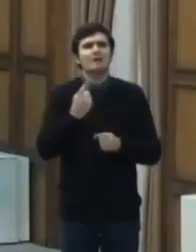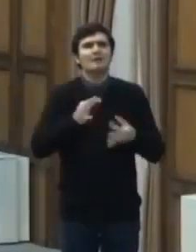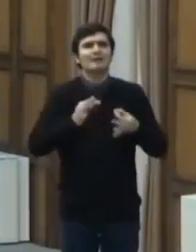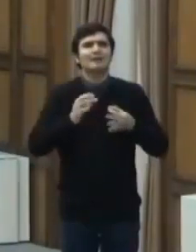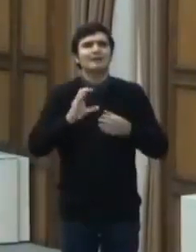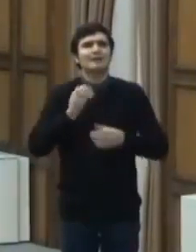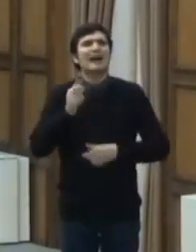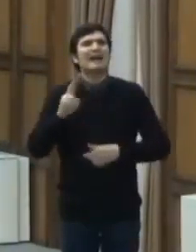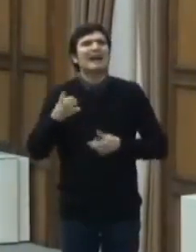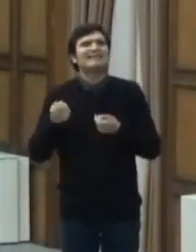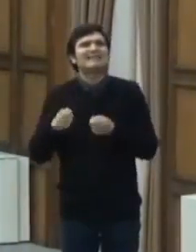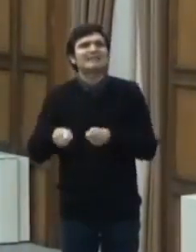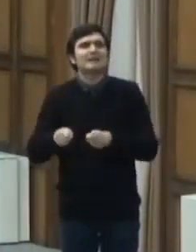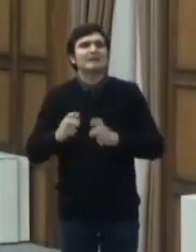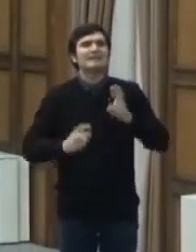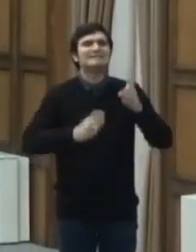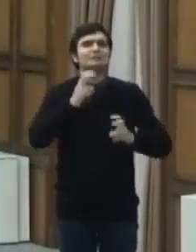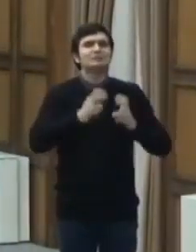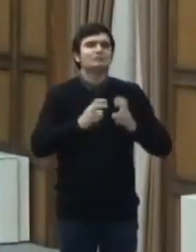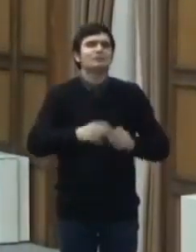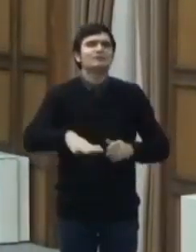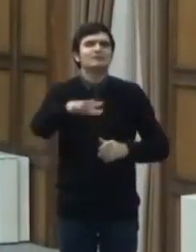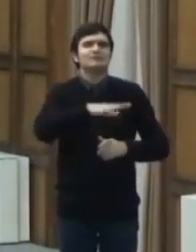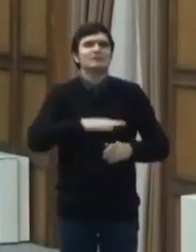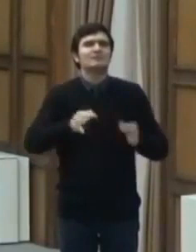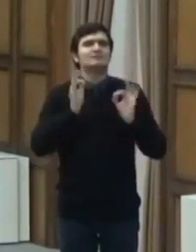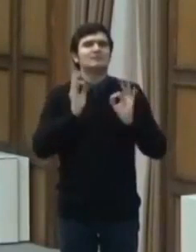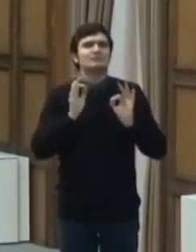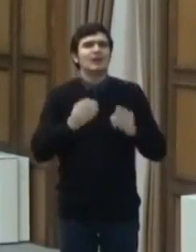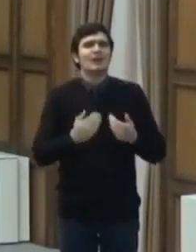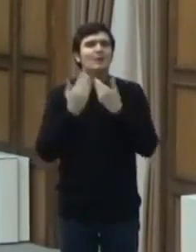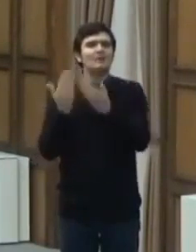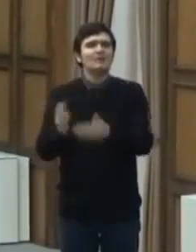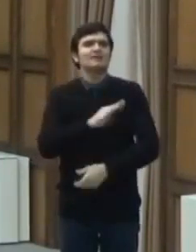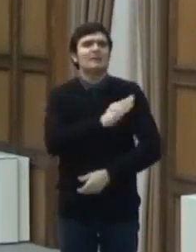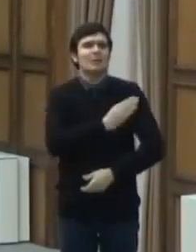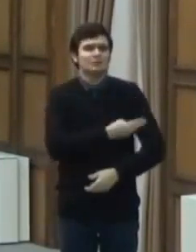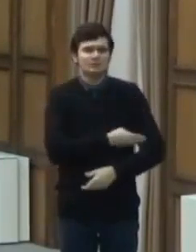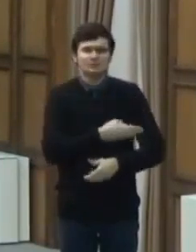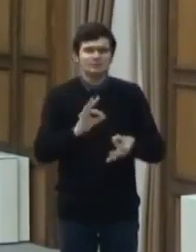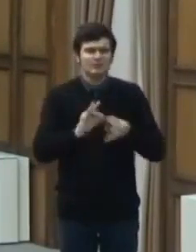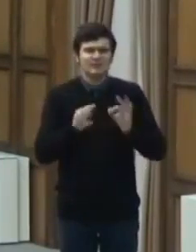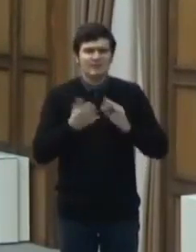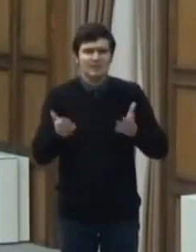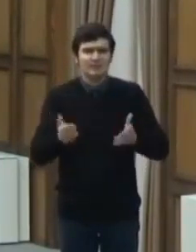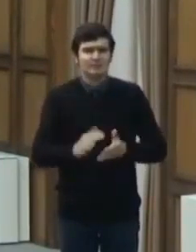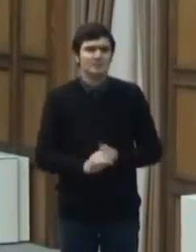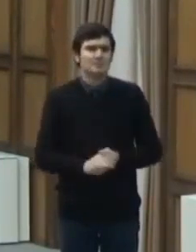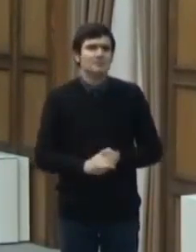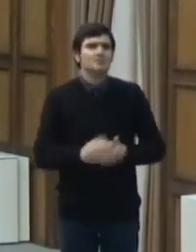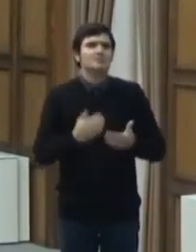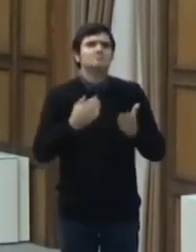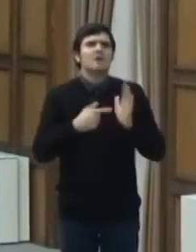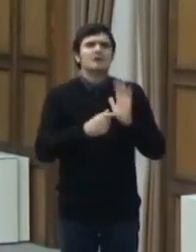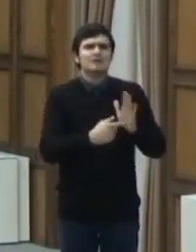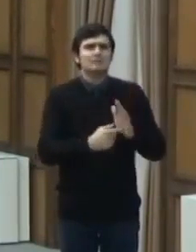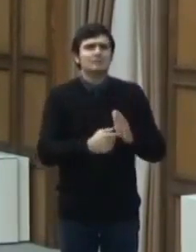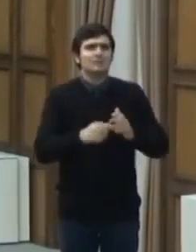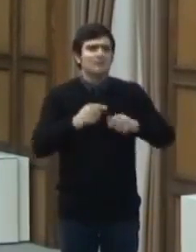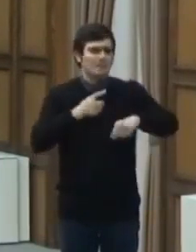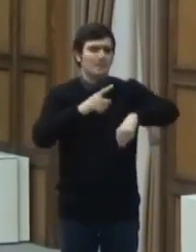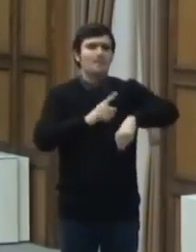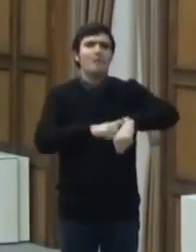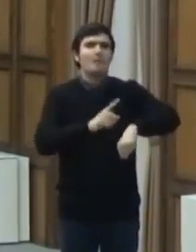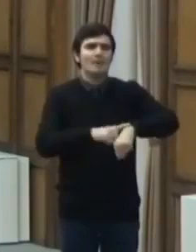special destinate puse la dispoziție de autorități. Cu alte cuvinte, de la sosire, din